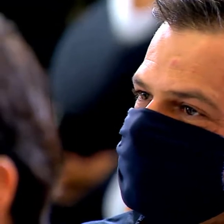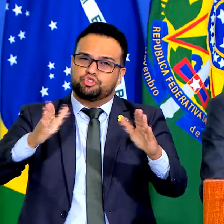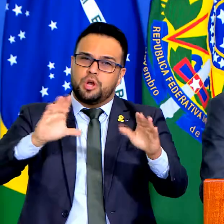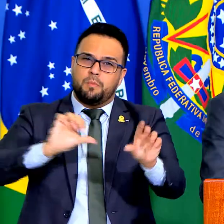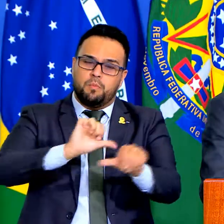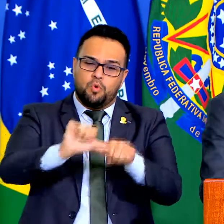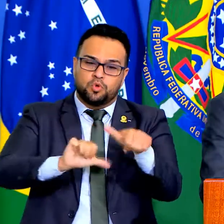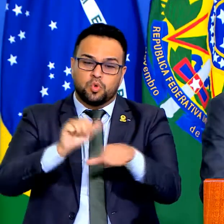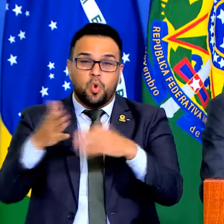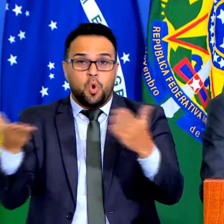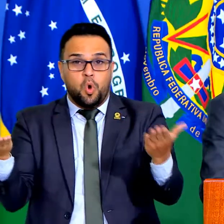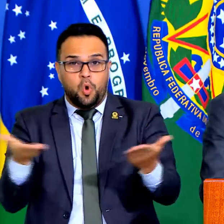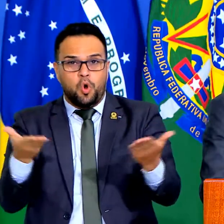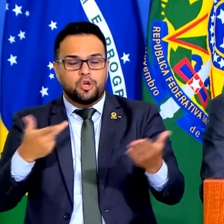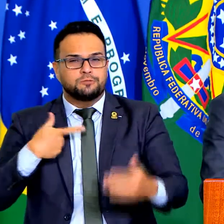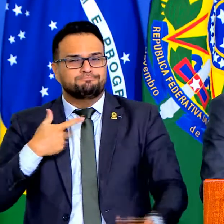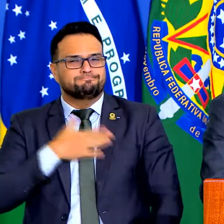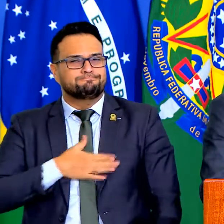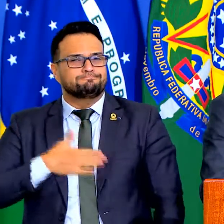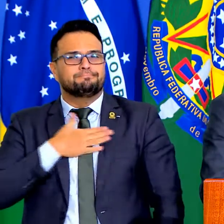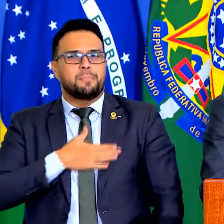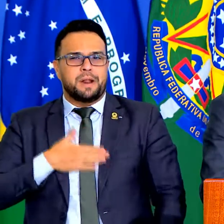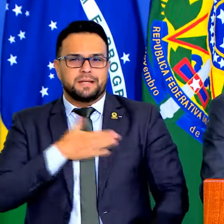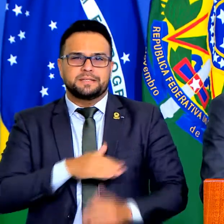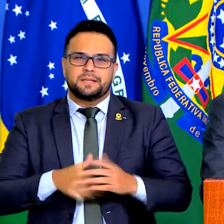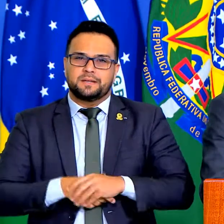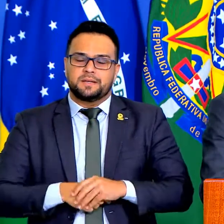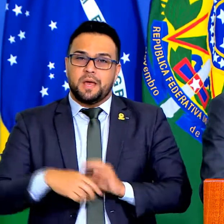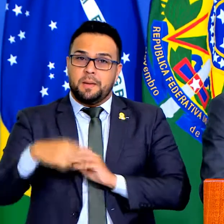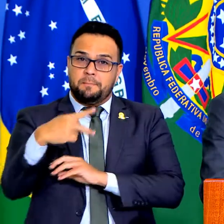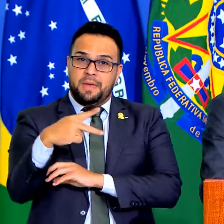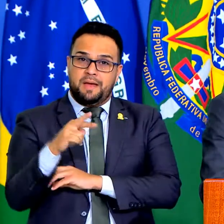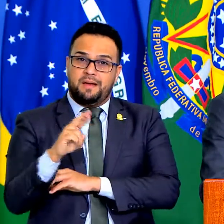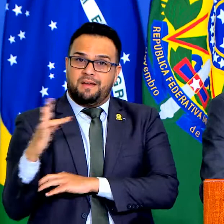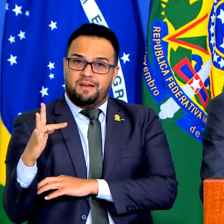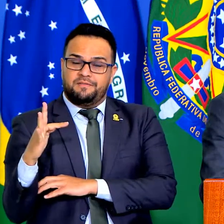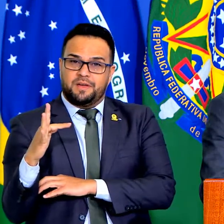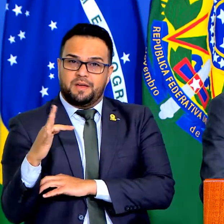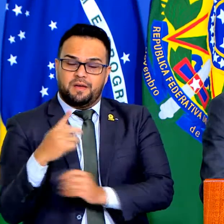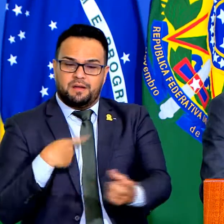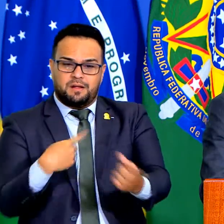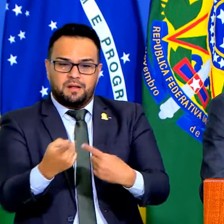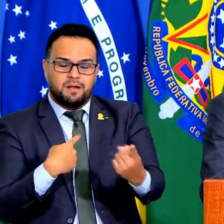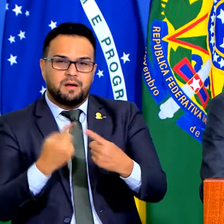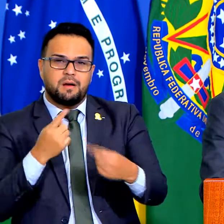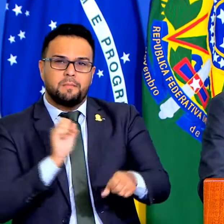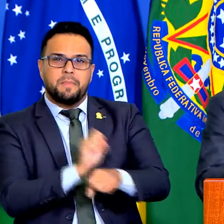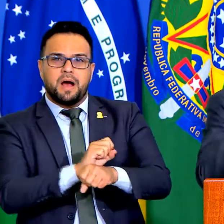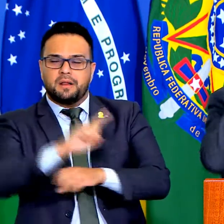Hoje nós temos o prazer, como somos parados, por alguém da Polícia Rodoviária Federal.